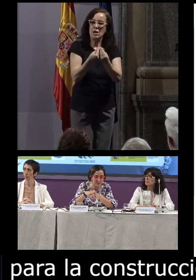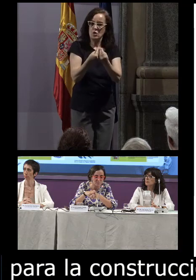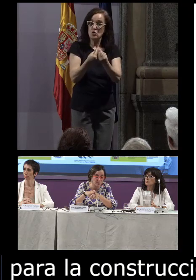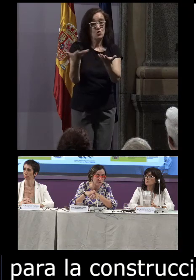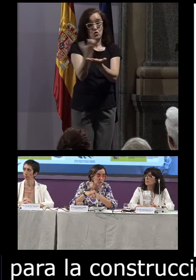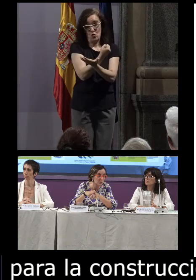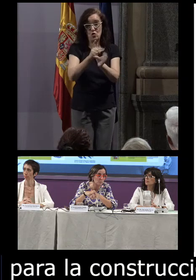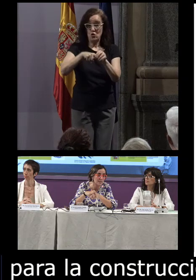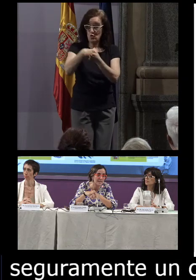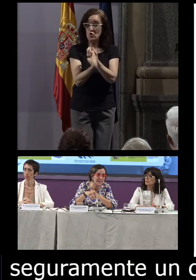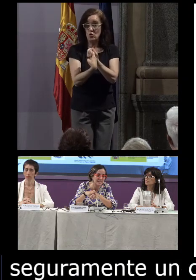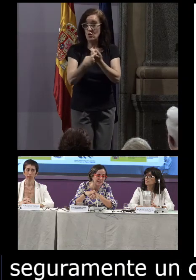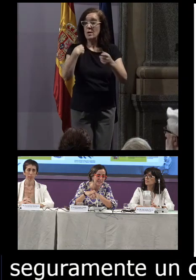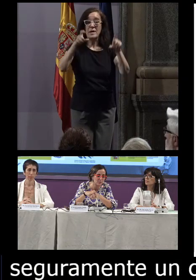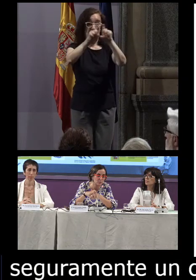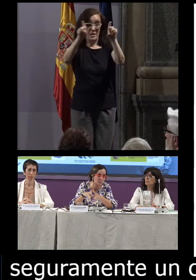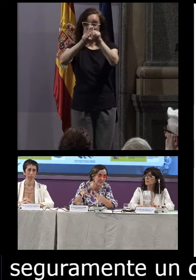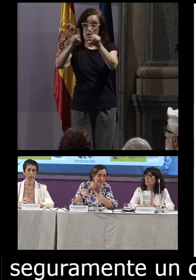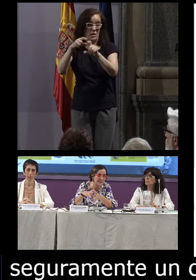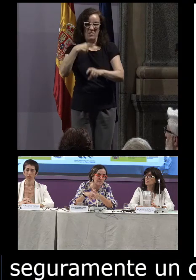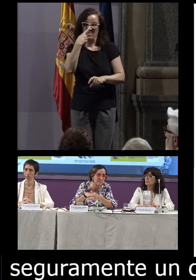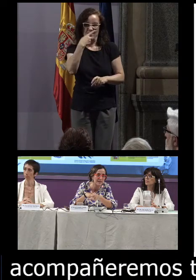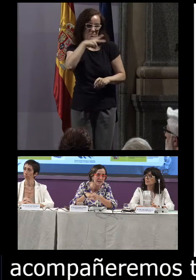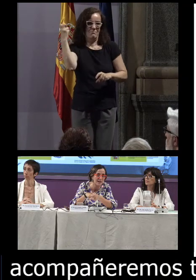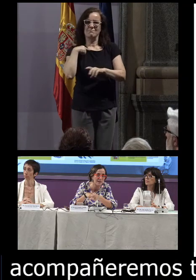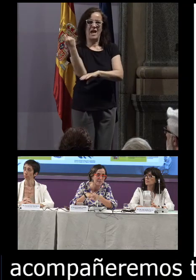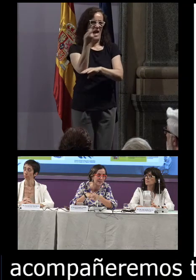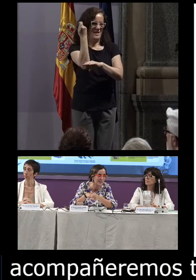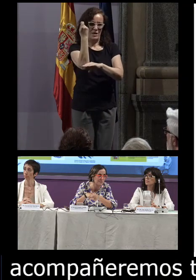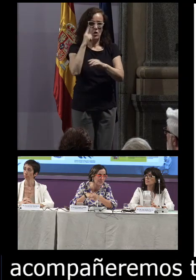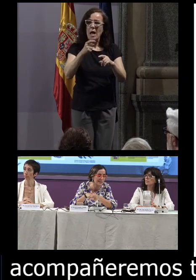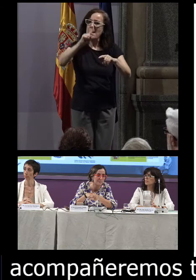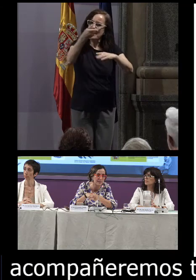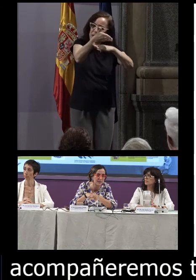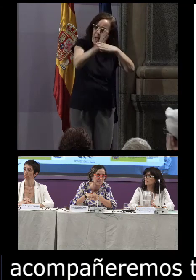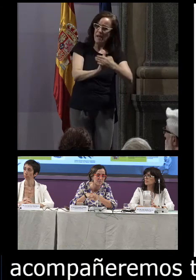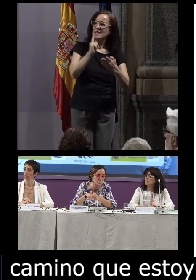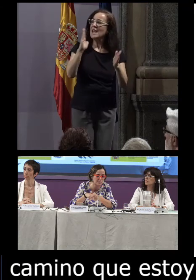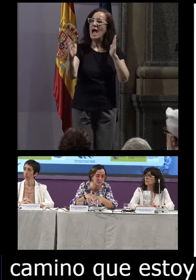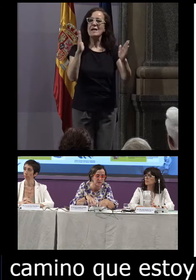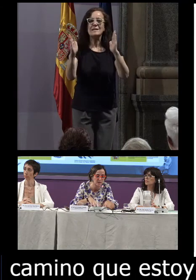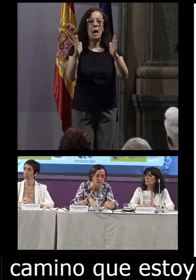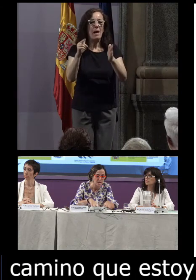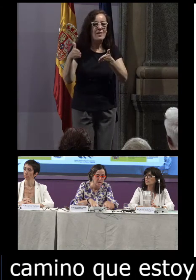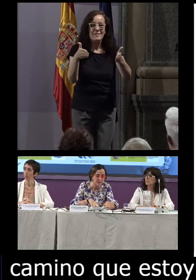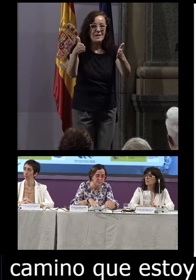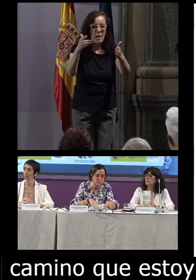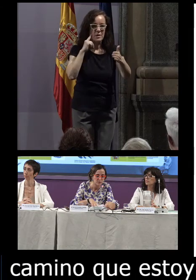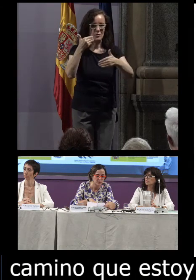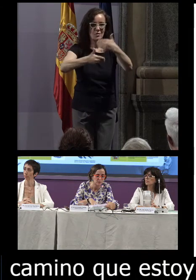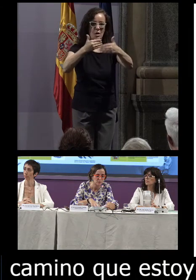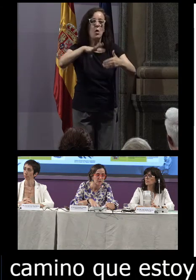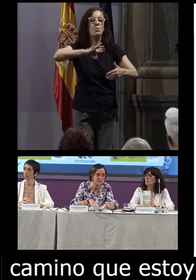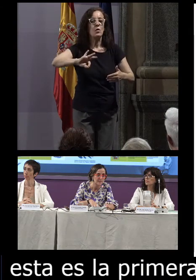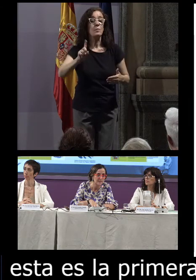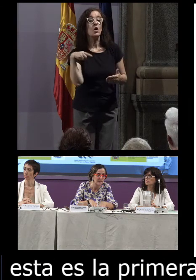seguramente, y un camino que estoy convencida que será exitoso. Esta es la primera parte, la primera etapa del camino, y espero que podamos,